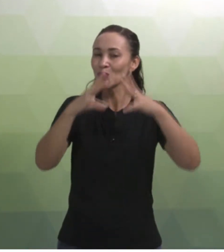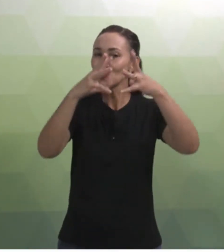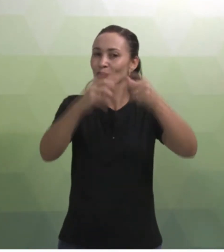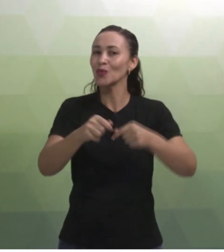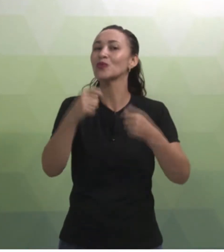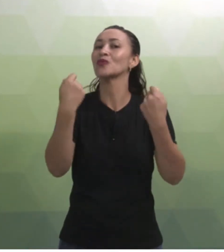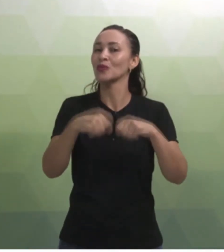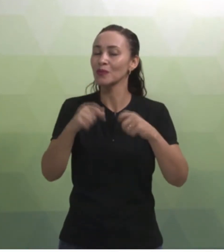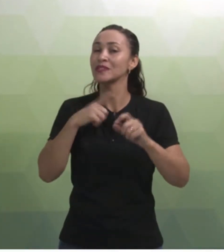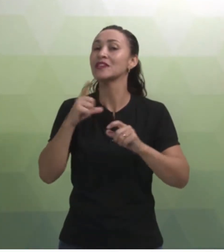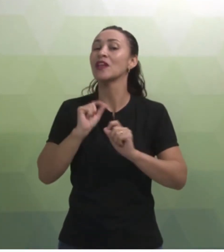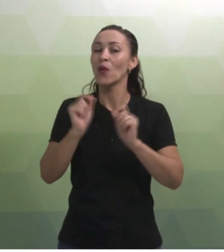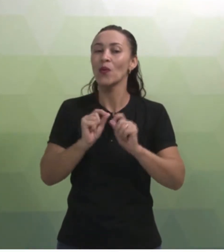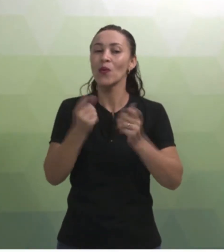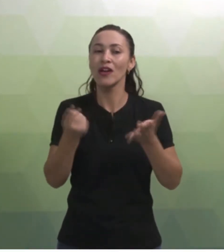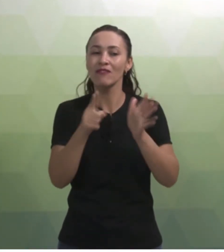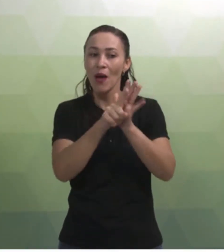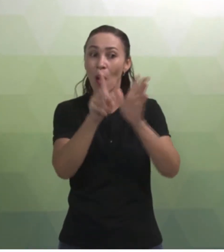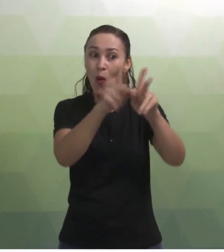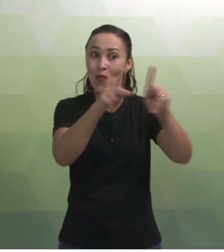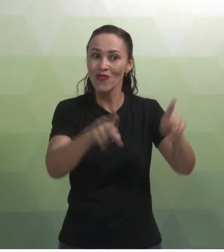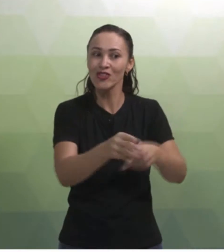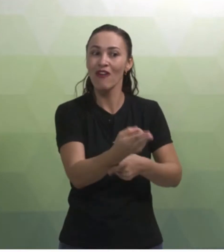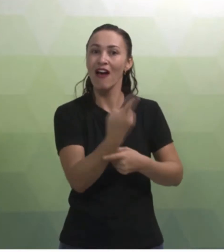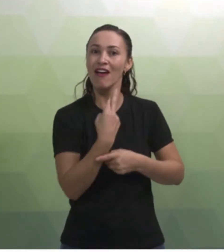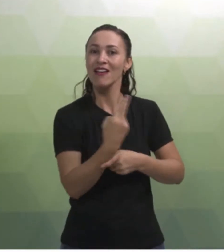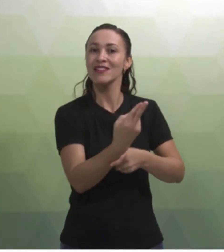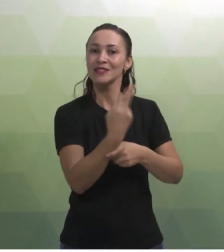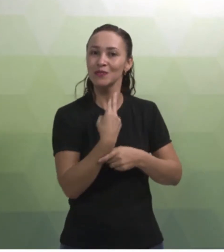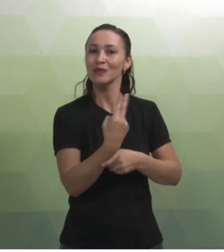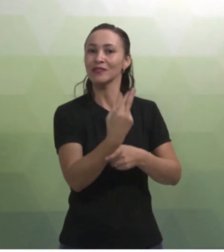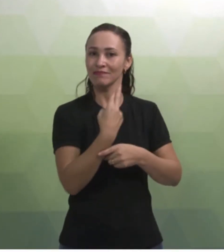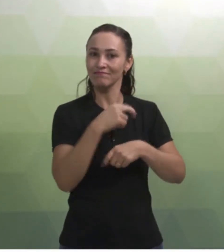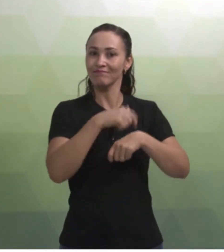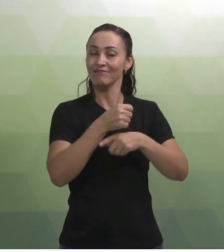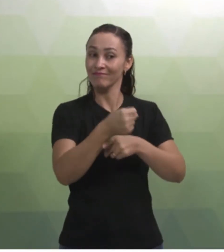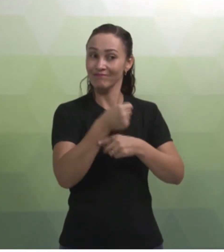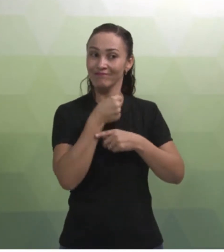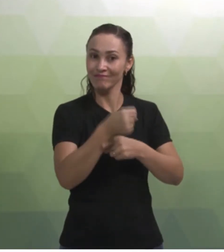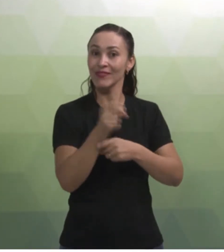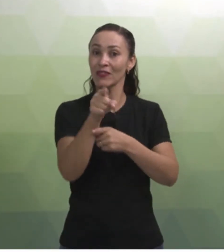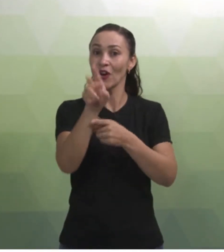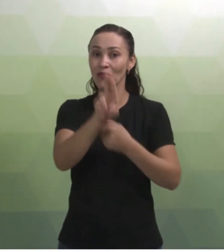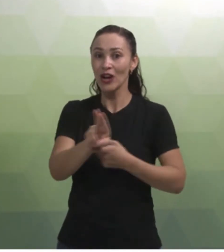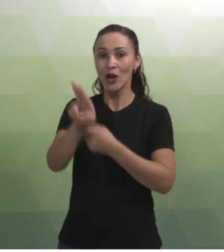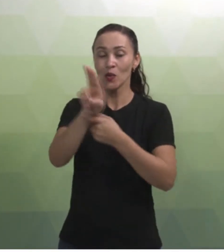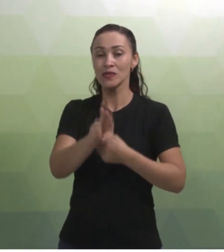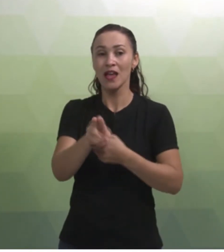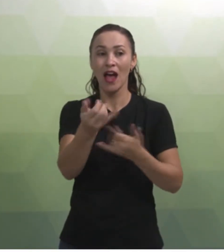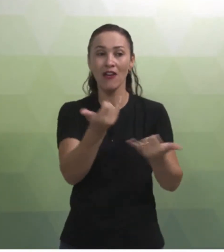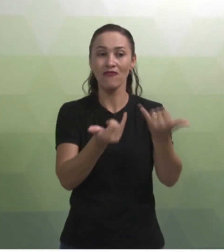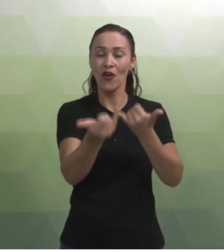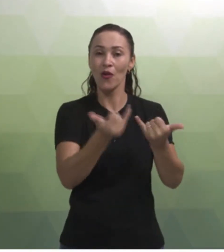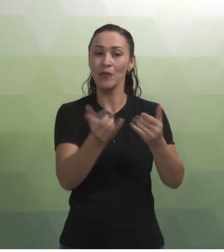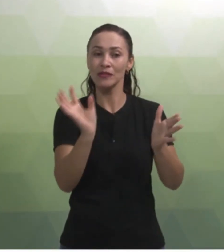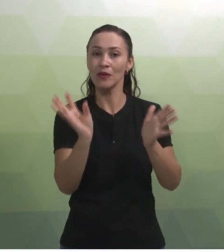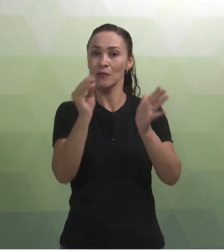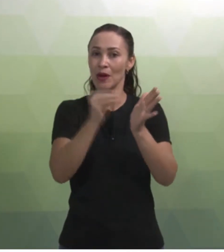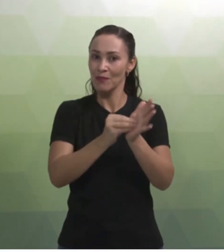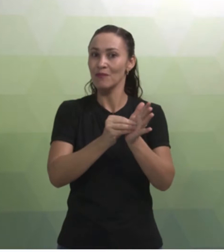ter essa interação com esse professor. Esse professor vai falar para você. E você vai usar essas informações para o desenvolvimento das